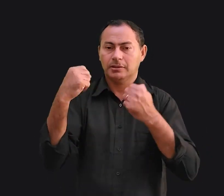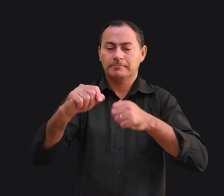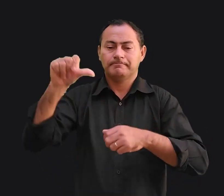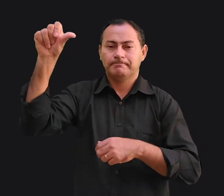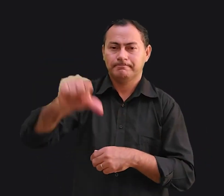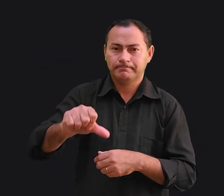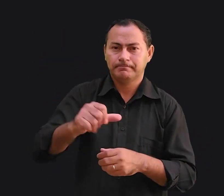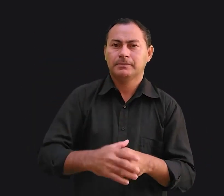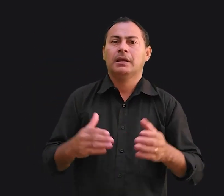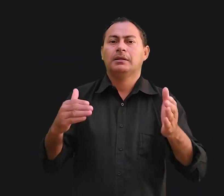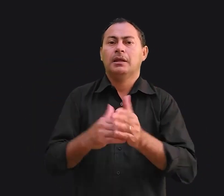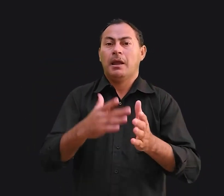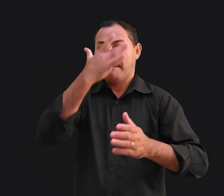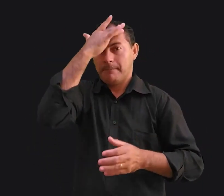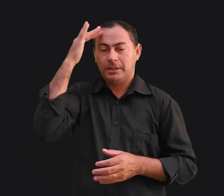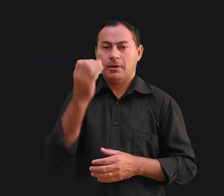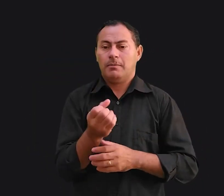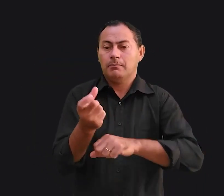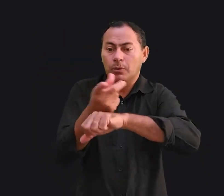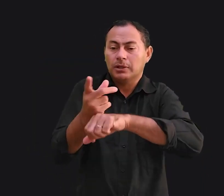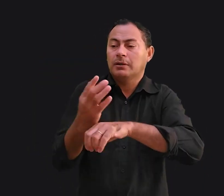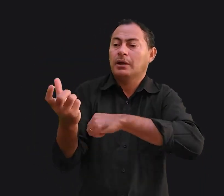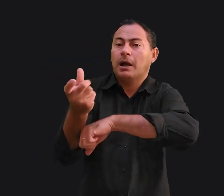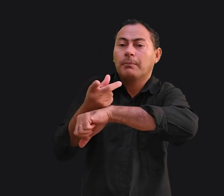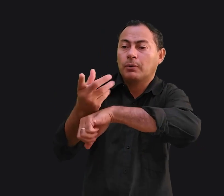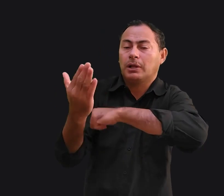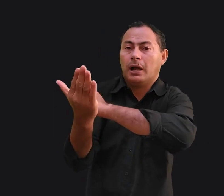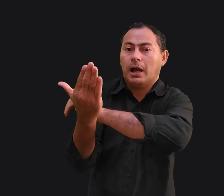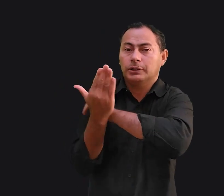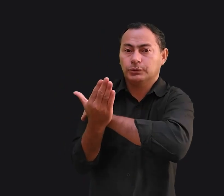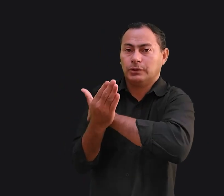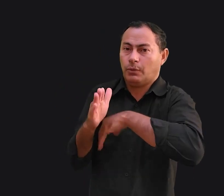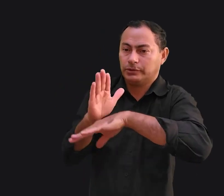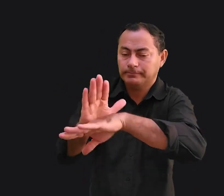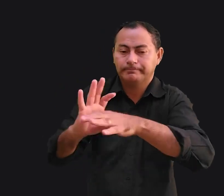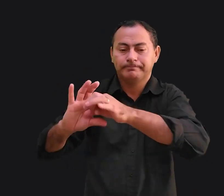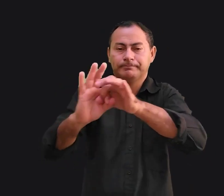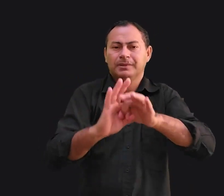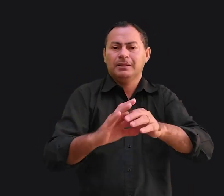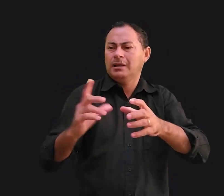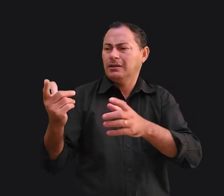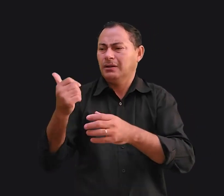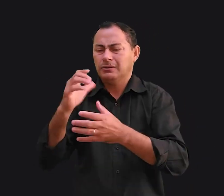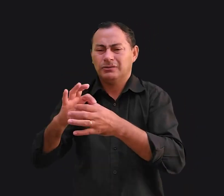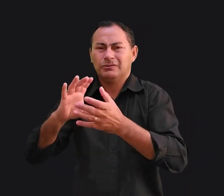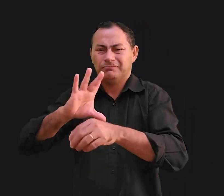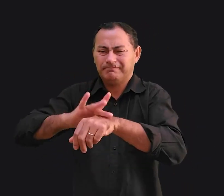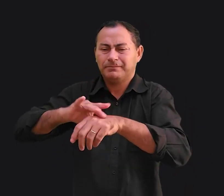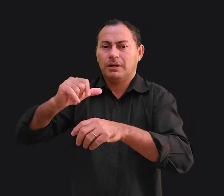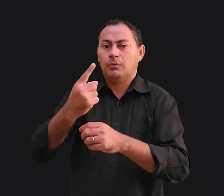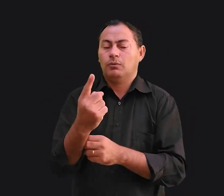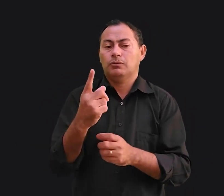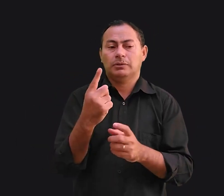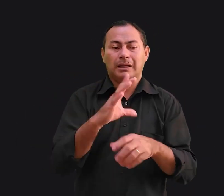prejudicada até que a pessoa busque a ajuda. A parceria fica doente quando um dos parceiros está doente.